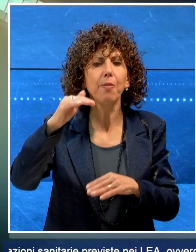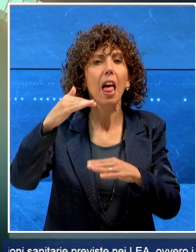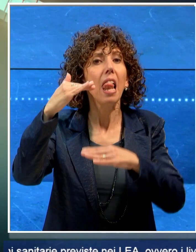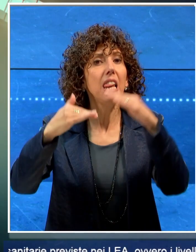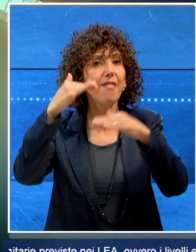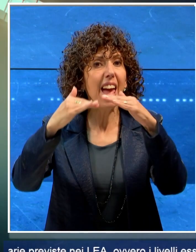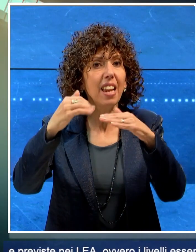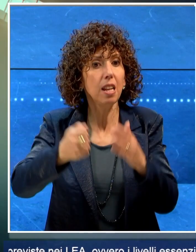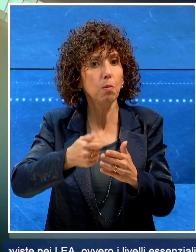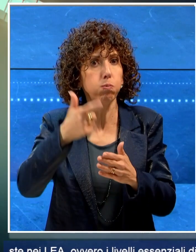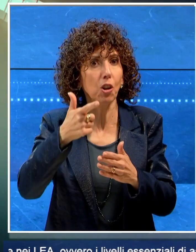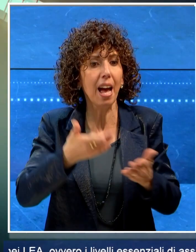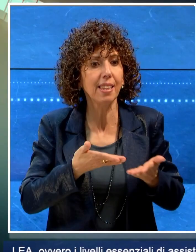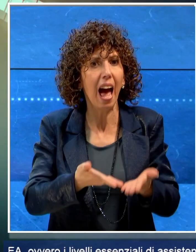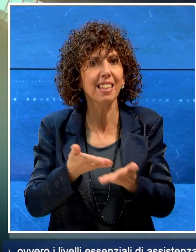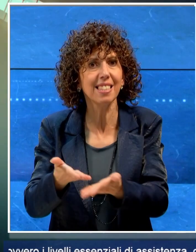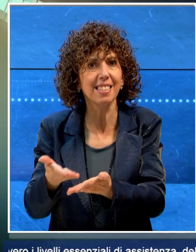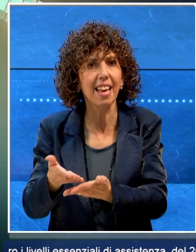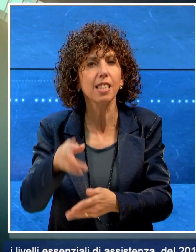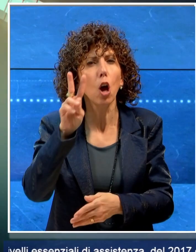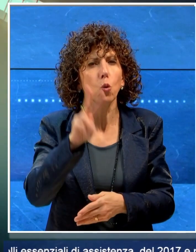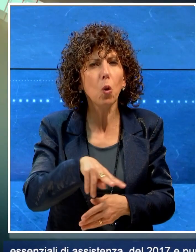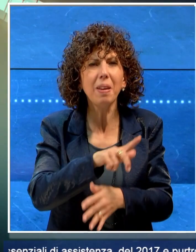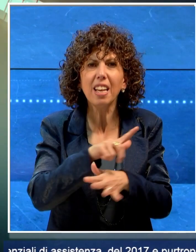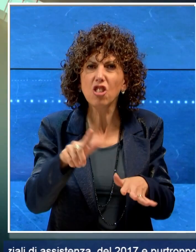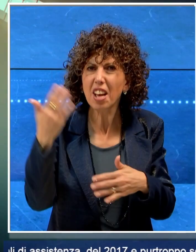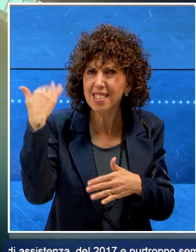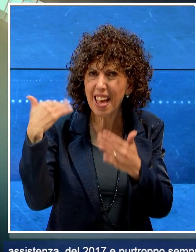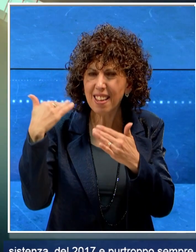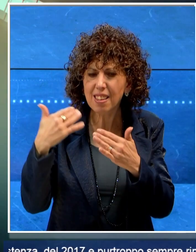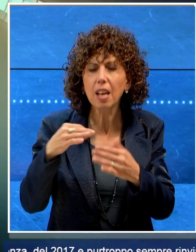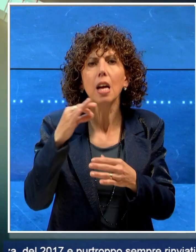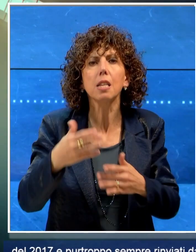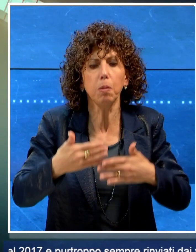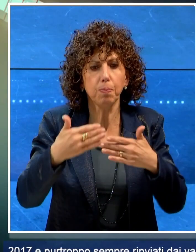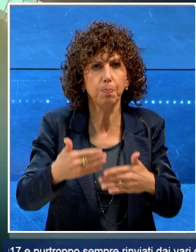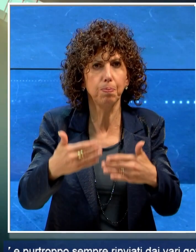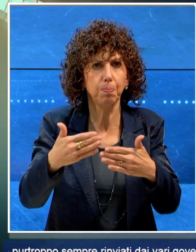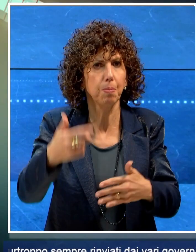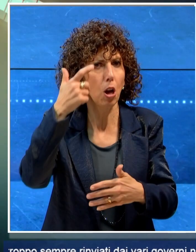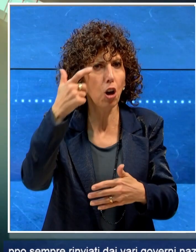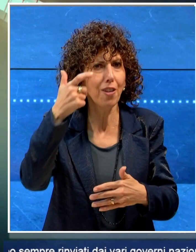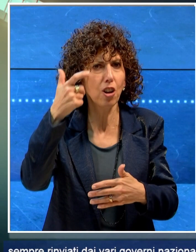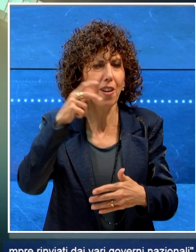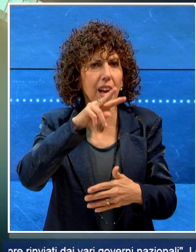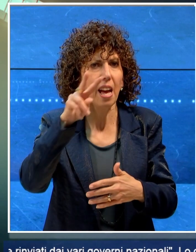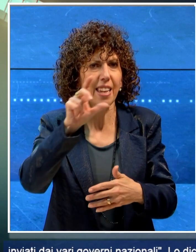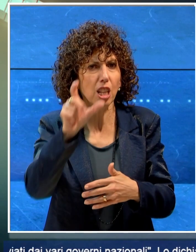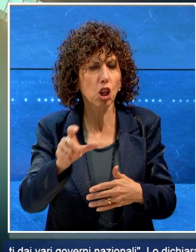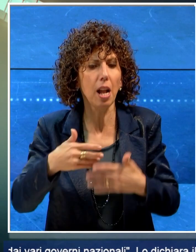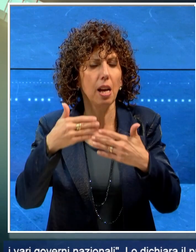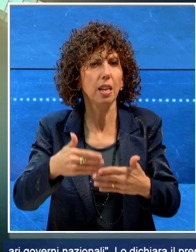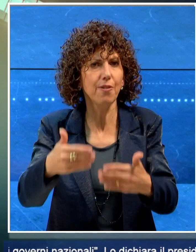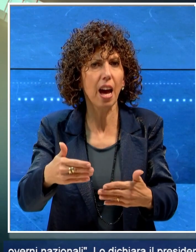essenziali di assistenza del 2017 e purtroppo sempre rinviati dai vari governi nazionali. Lo